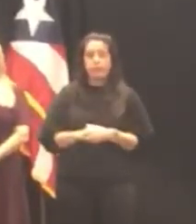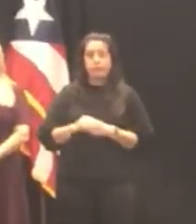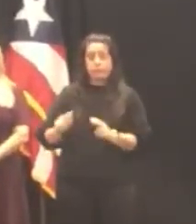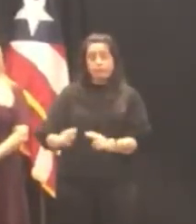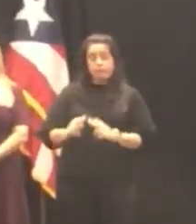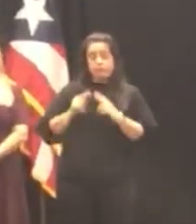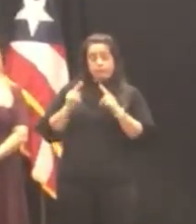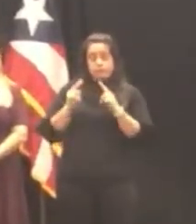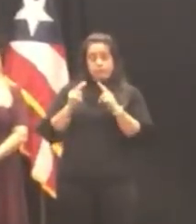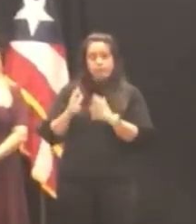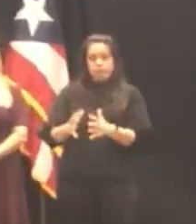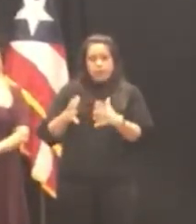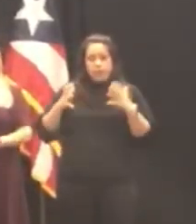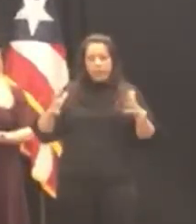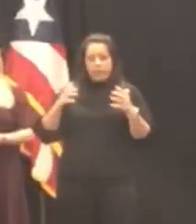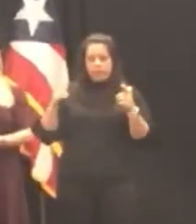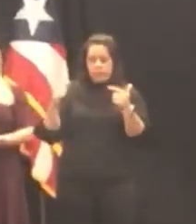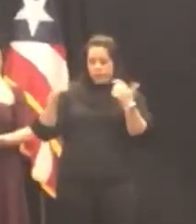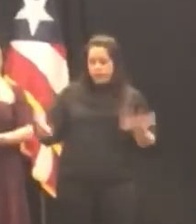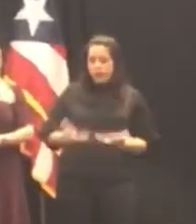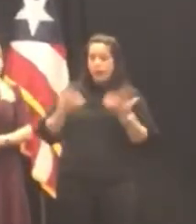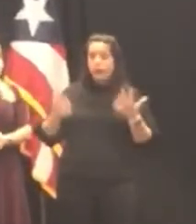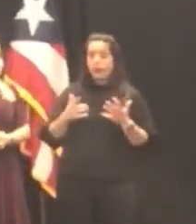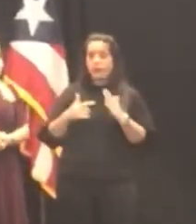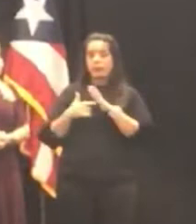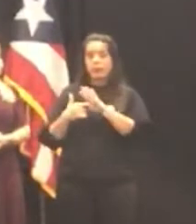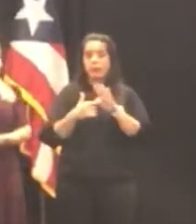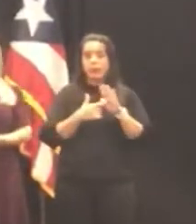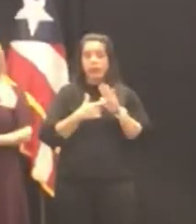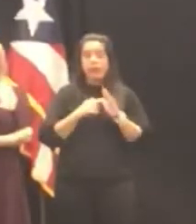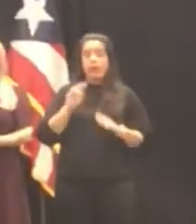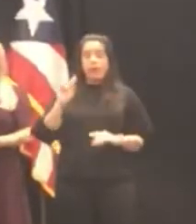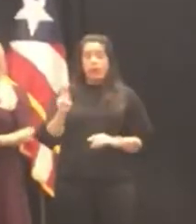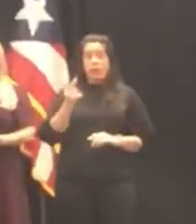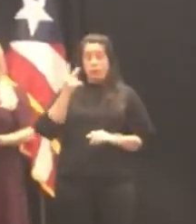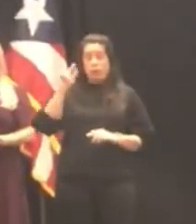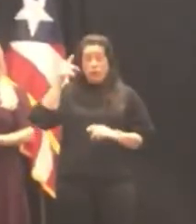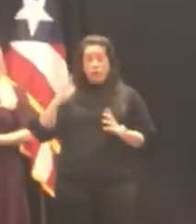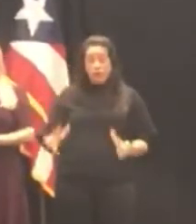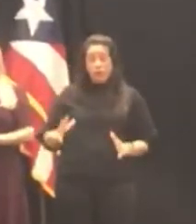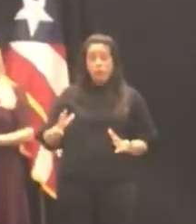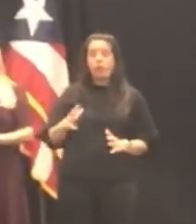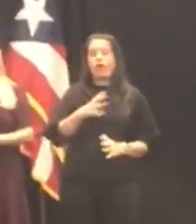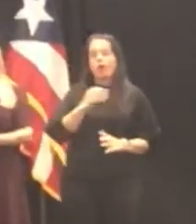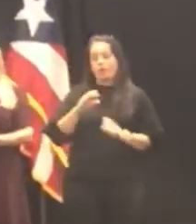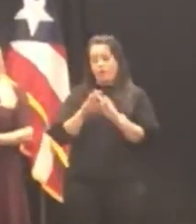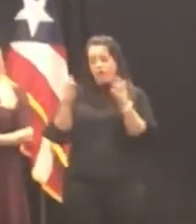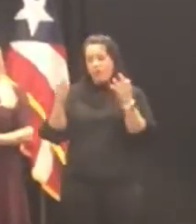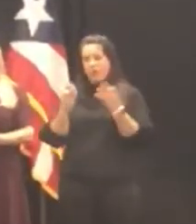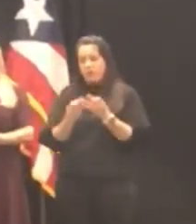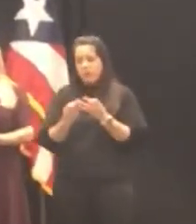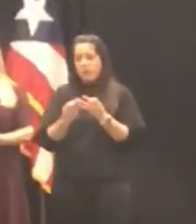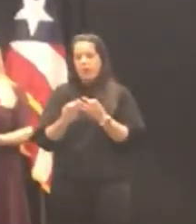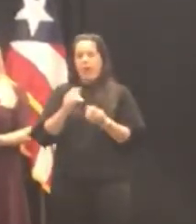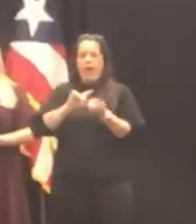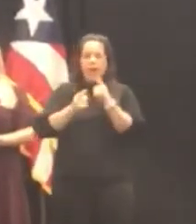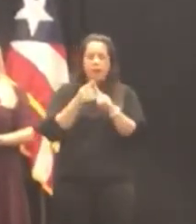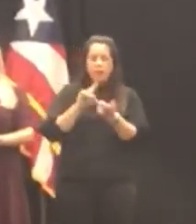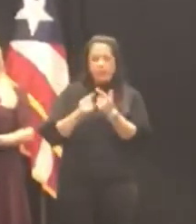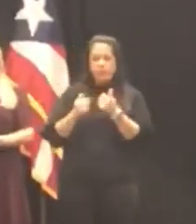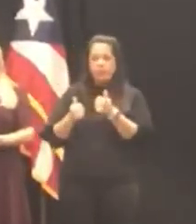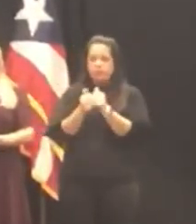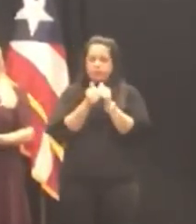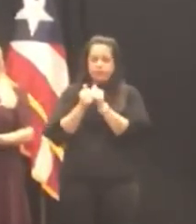honra profundamente estar aquí frente a dos gobernadores mi familia inmediata mis amigos cercanos